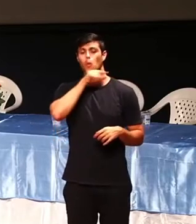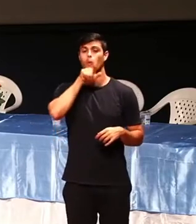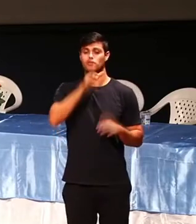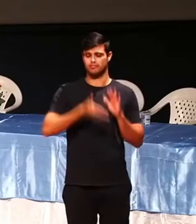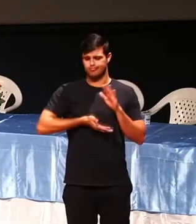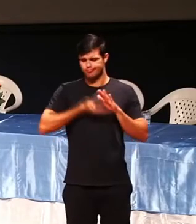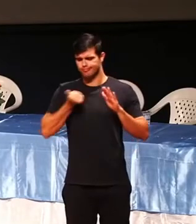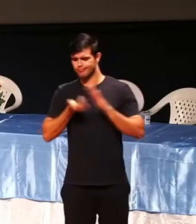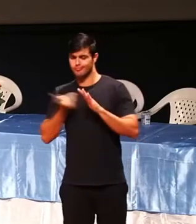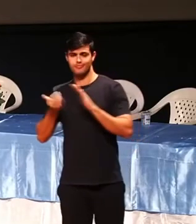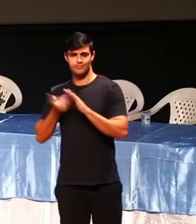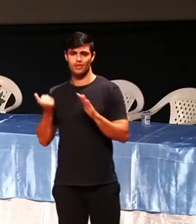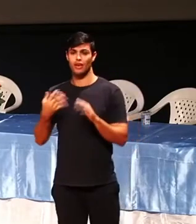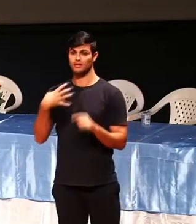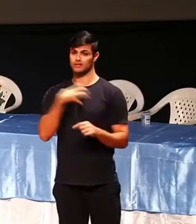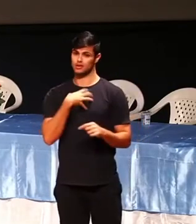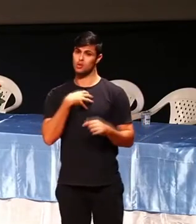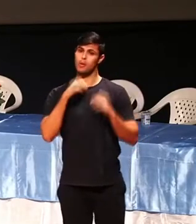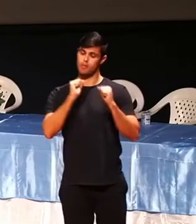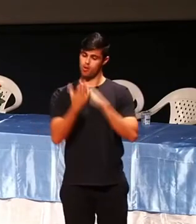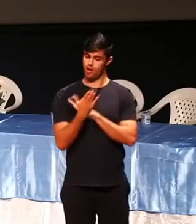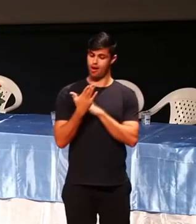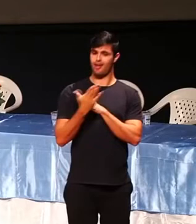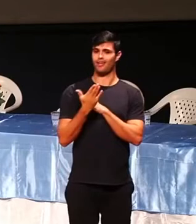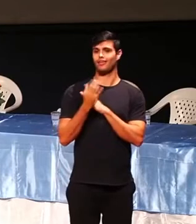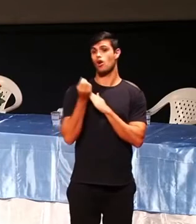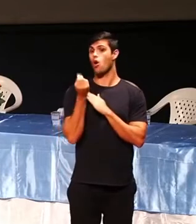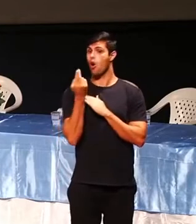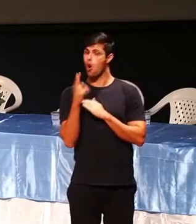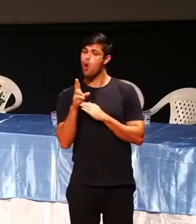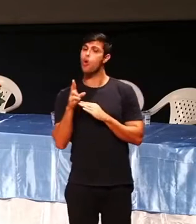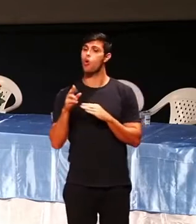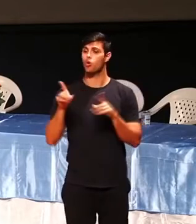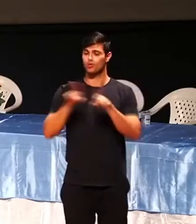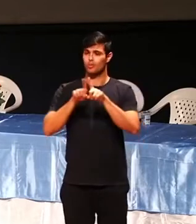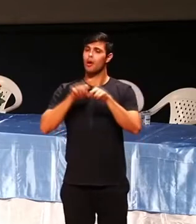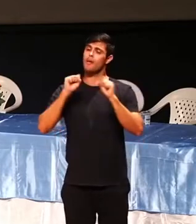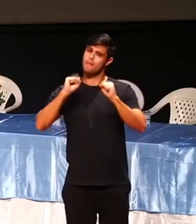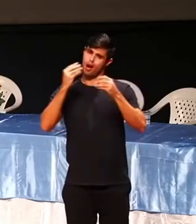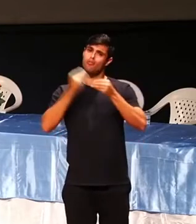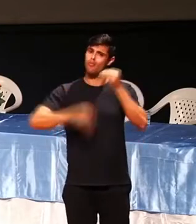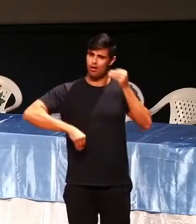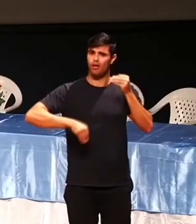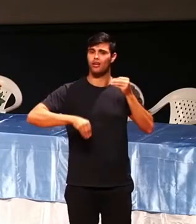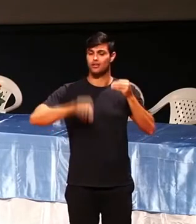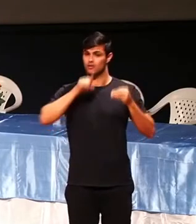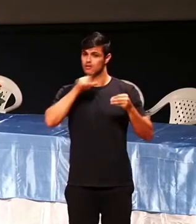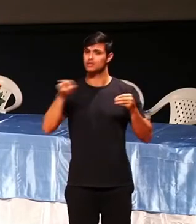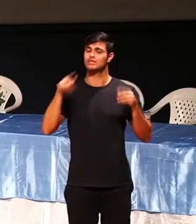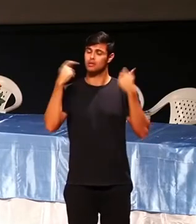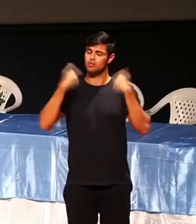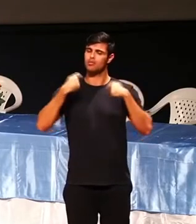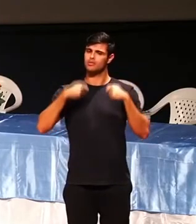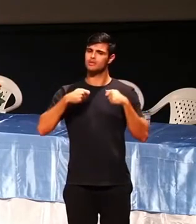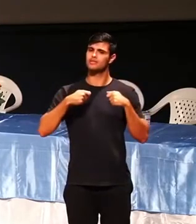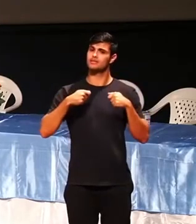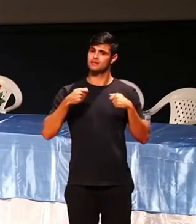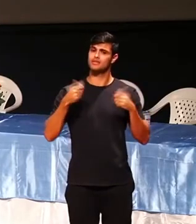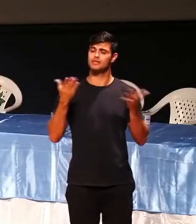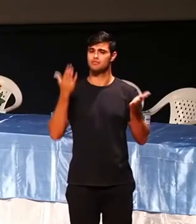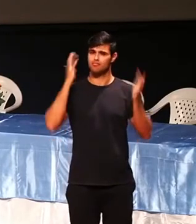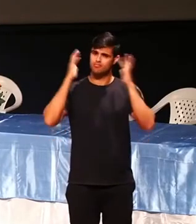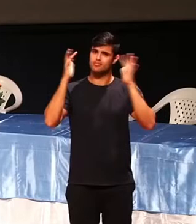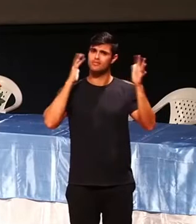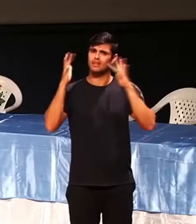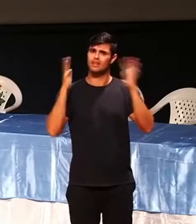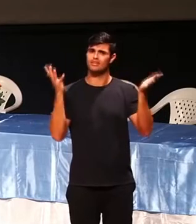prejudicar. Qual o sentimento que você está carregando? Ai, Fábio, tem tanta mágoa. Meu pai nunca me apoiou. Às vezes o pai